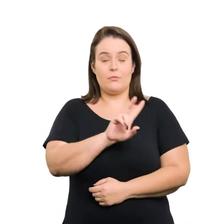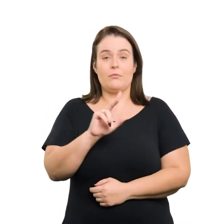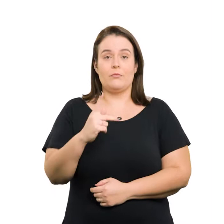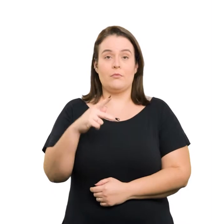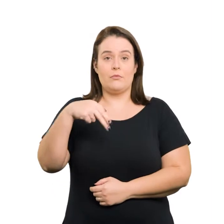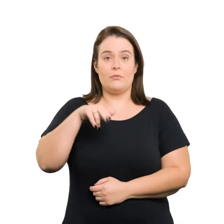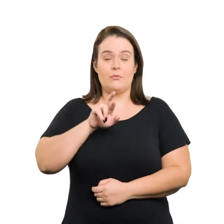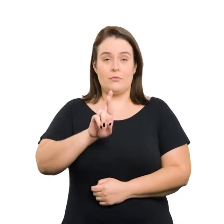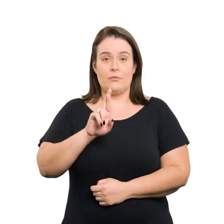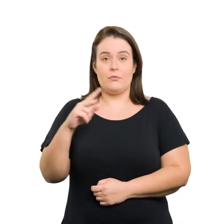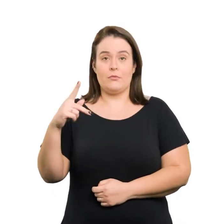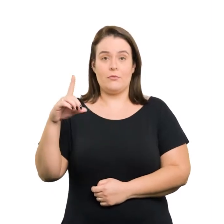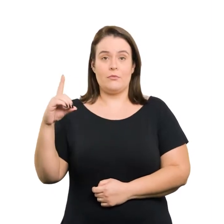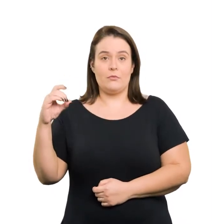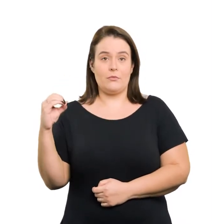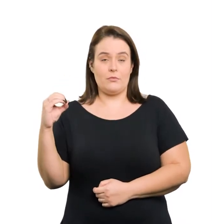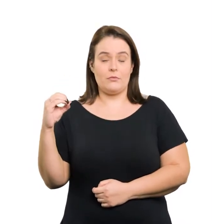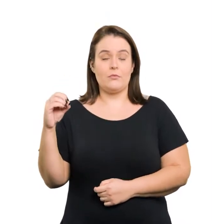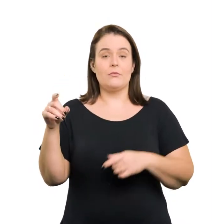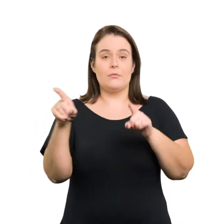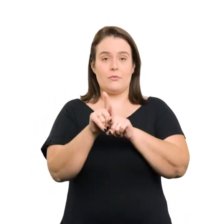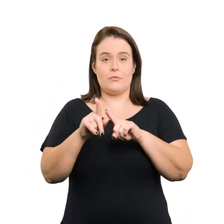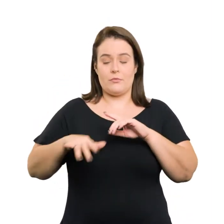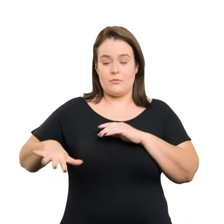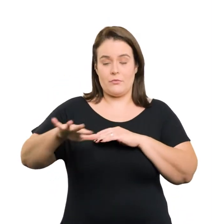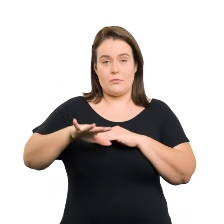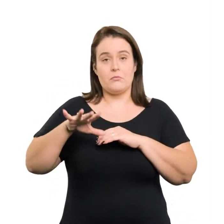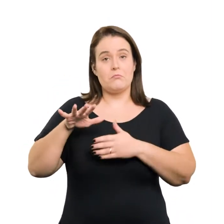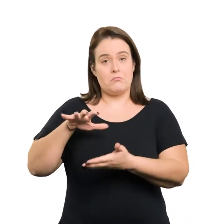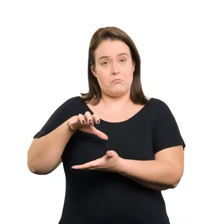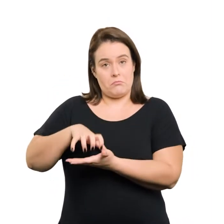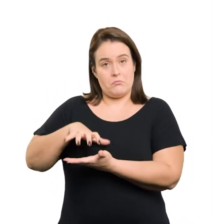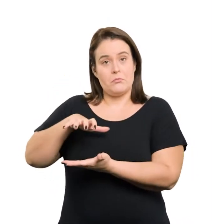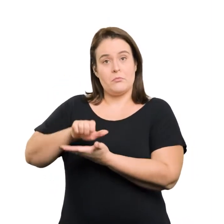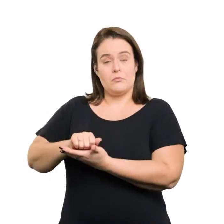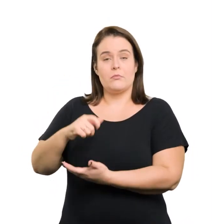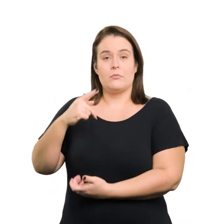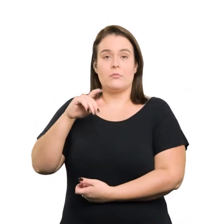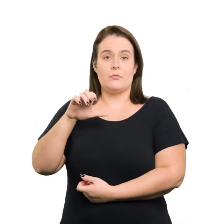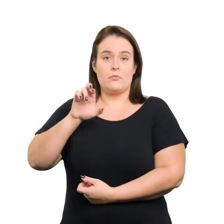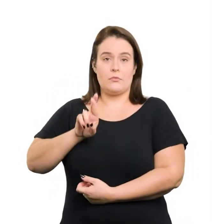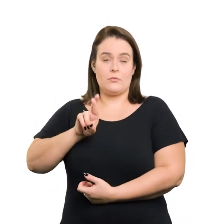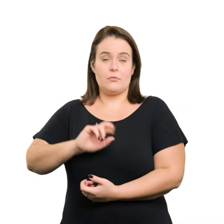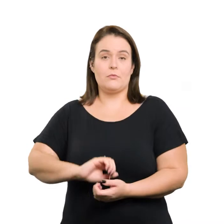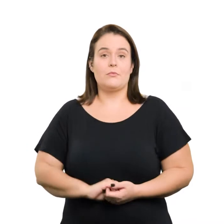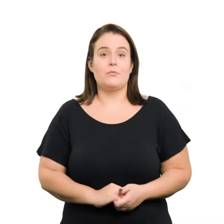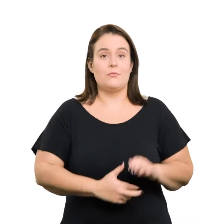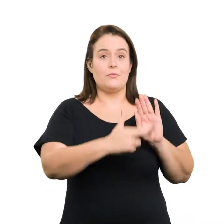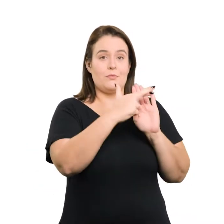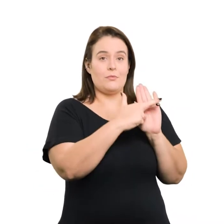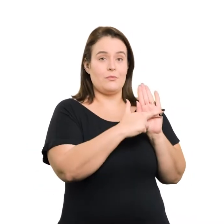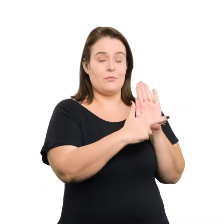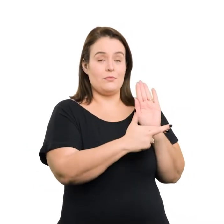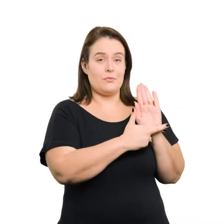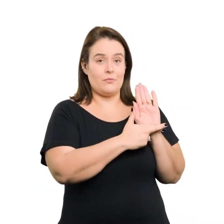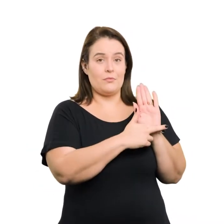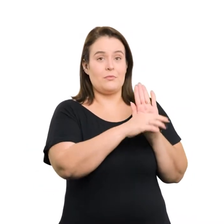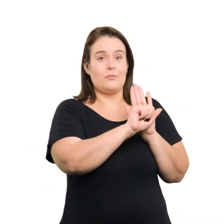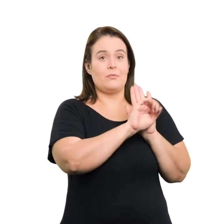e PO e no piso do espaço reservado para PCR Nos padrões definidos em ABNT